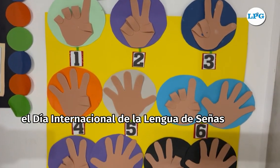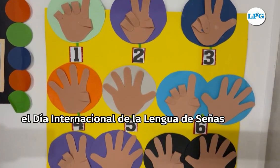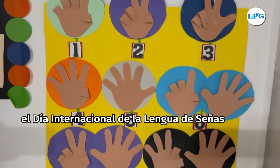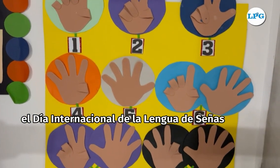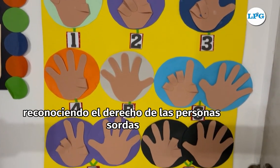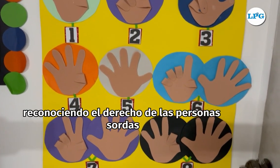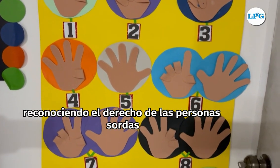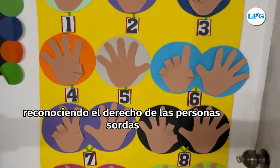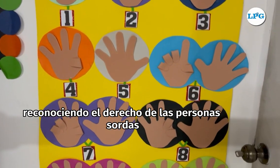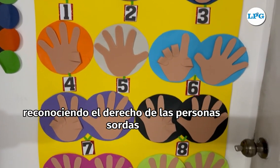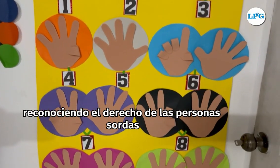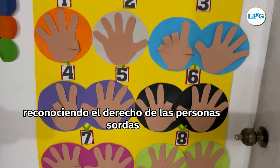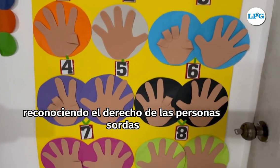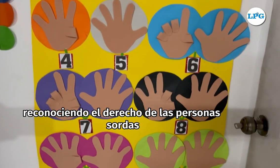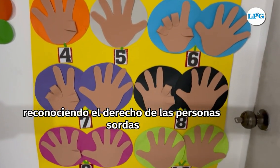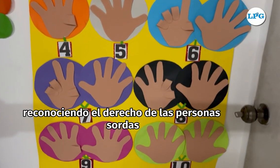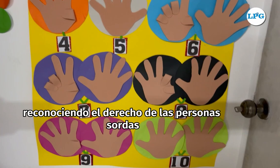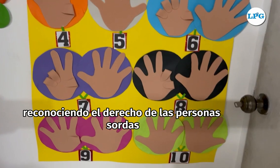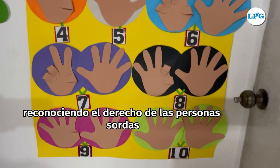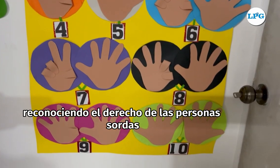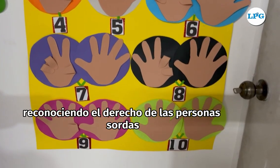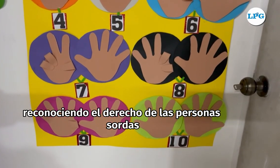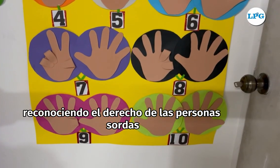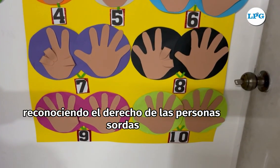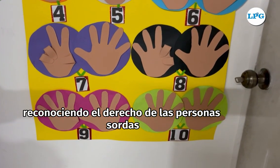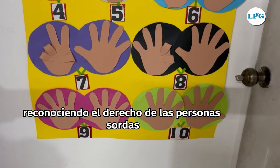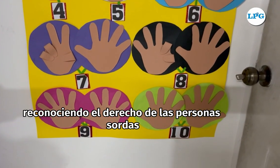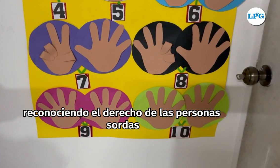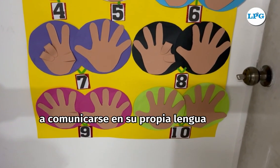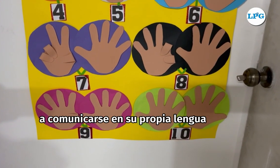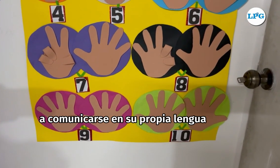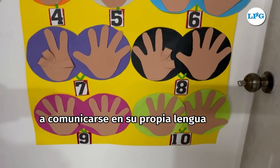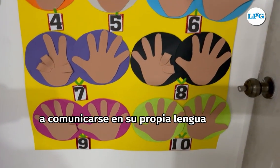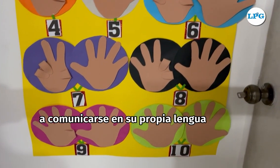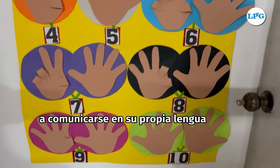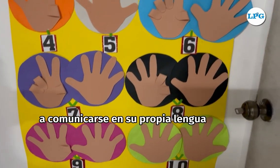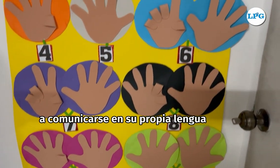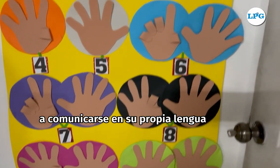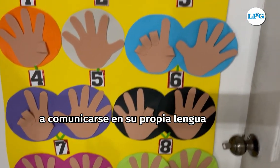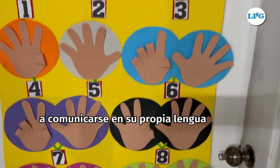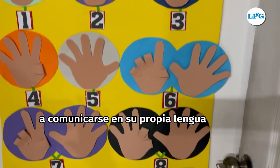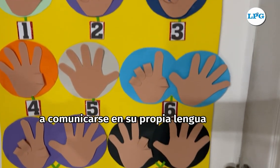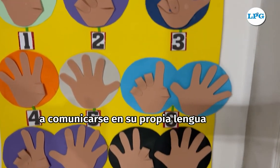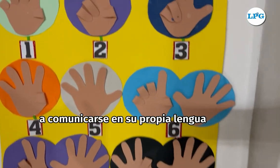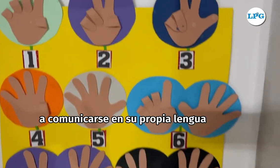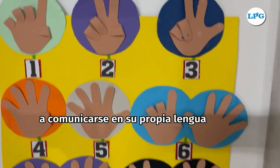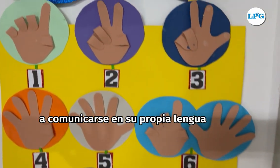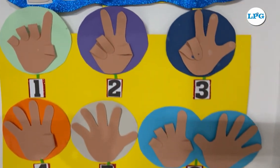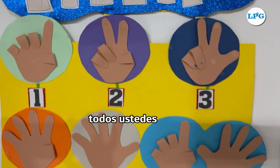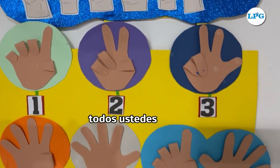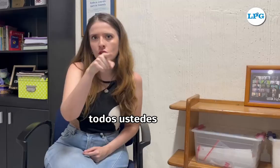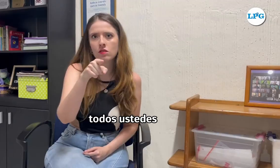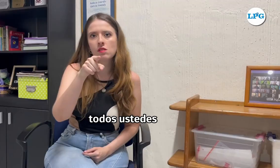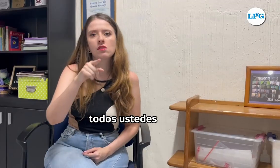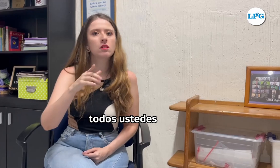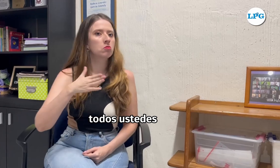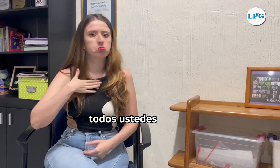de Señas, reconociendo el derecho de las personas sordas a comunicarse en su propia lengua. Todos ustedes